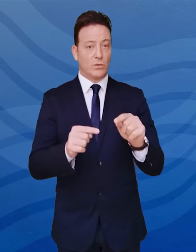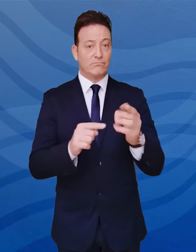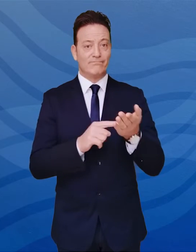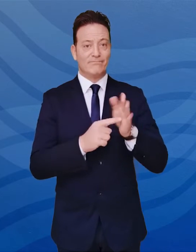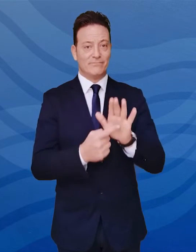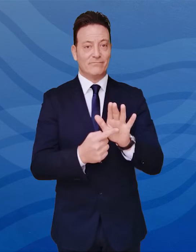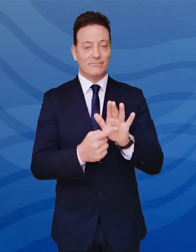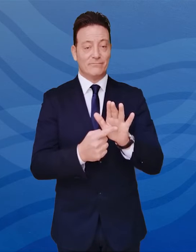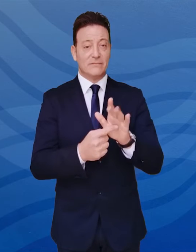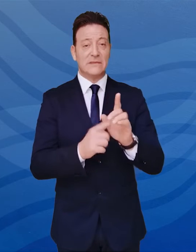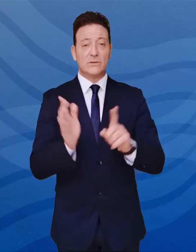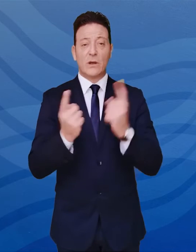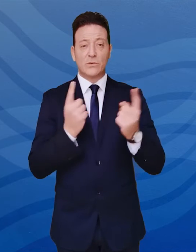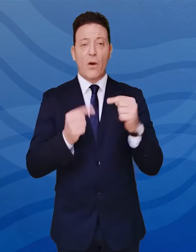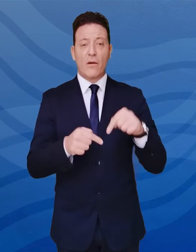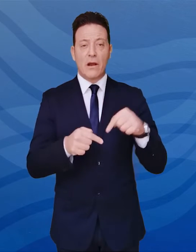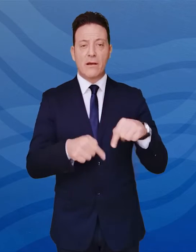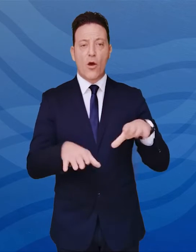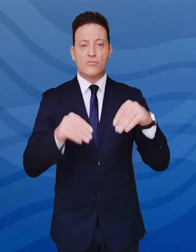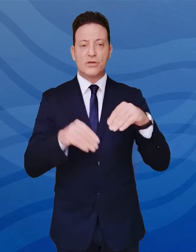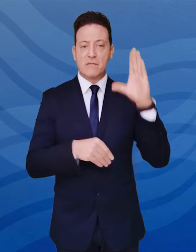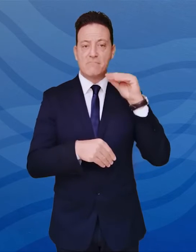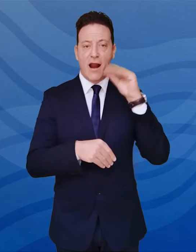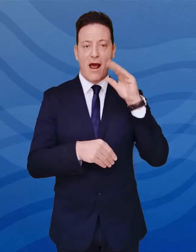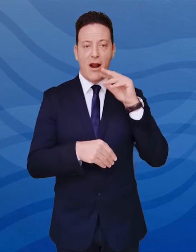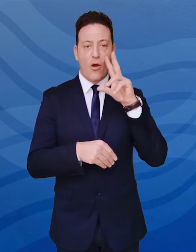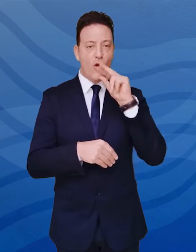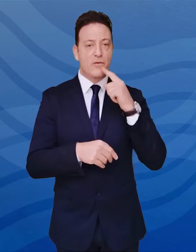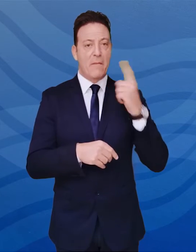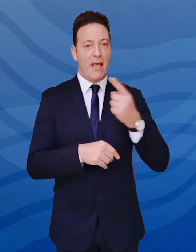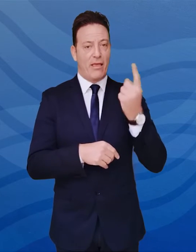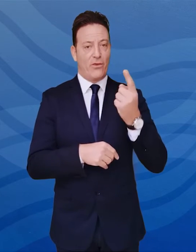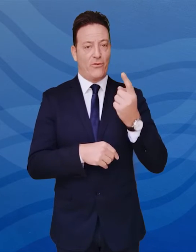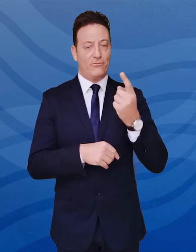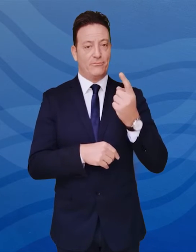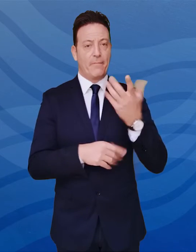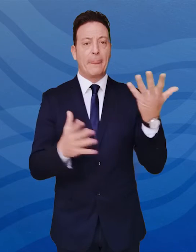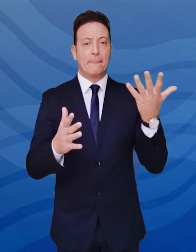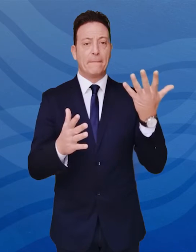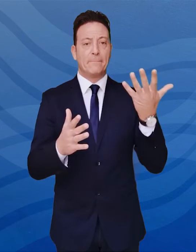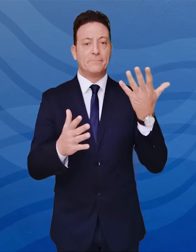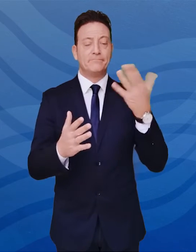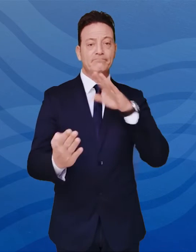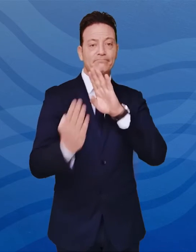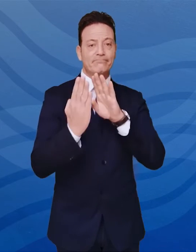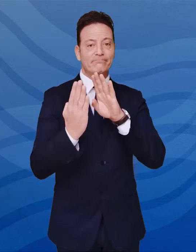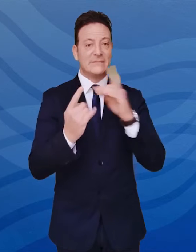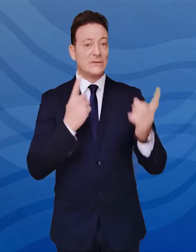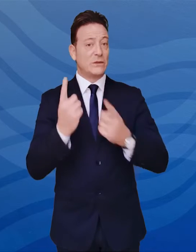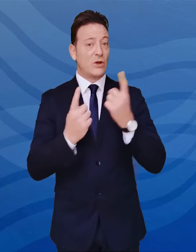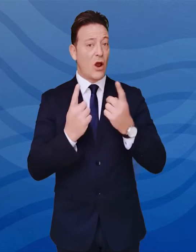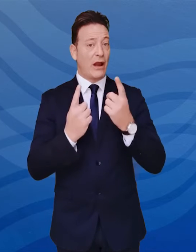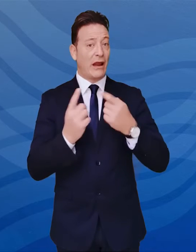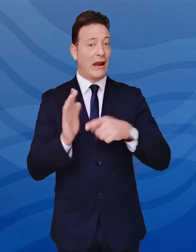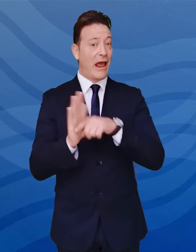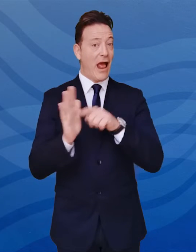cui effetti stiamo imparando a conoscere meglio. Anche di fronte a dati negativi ed in